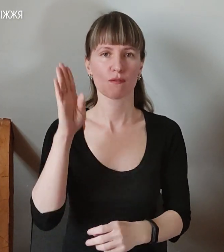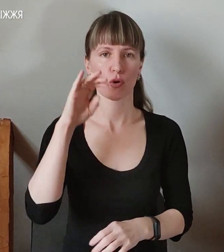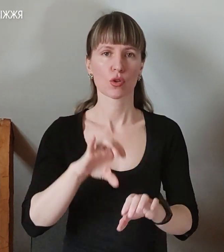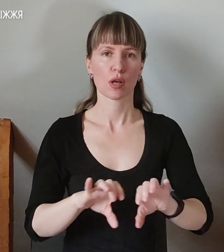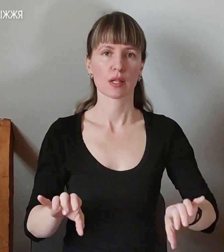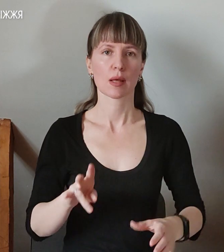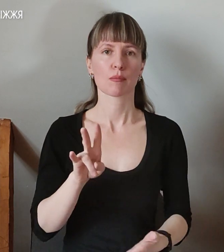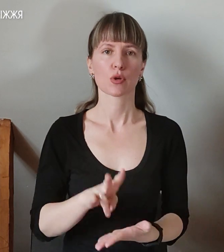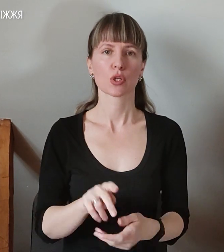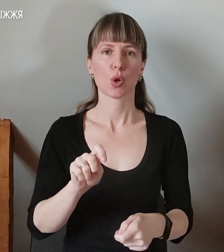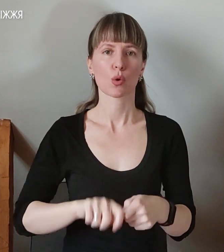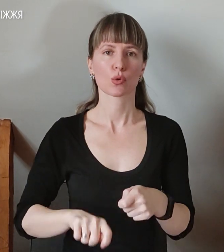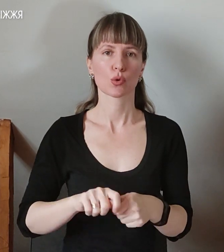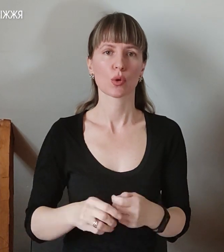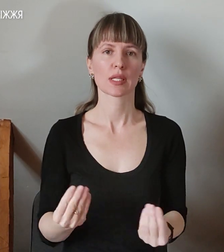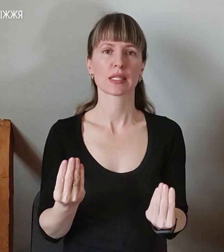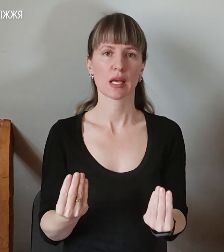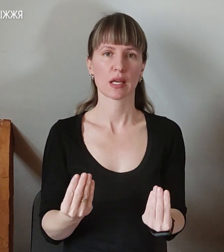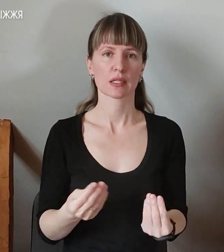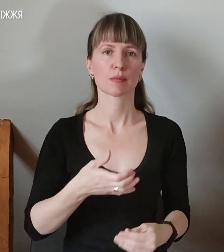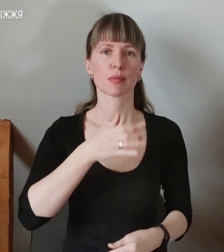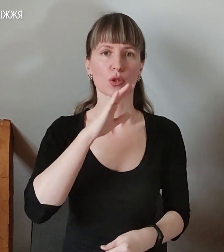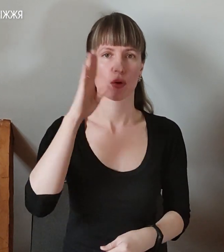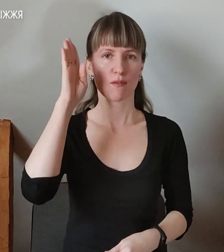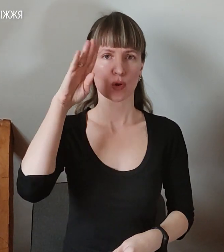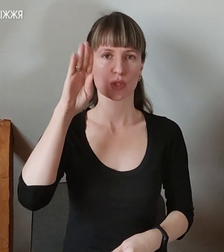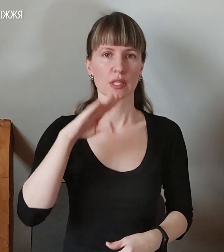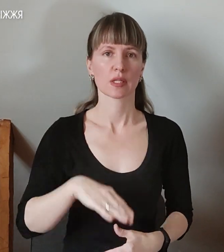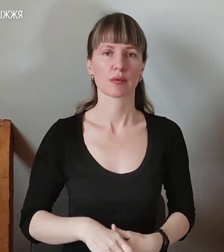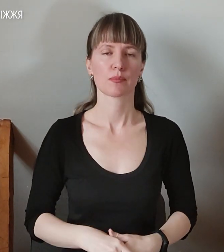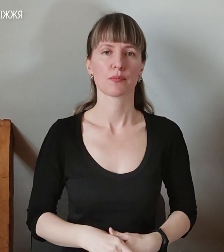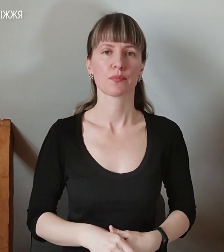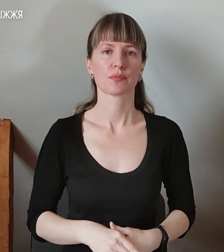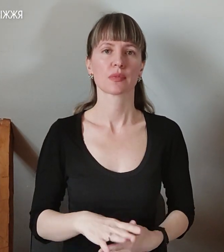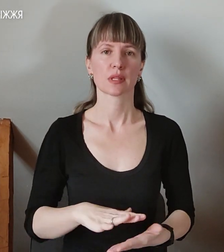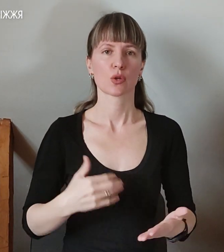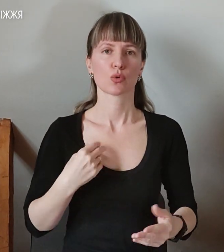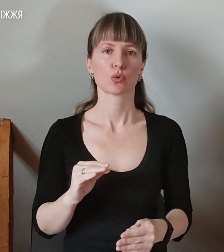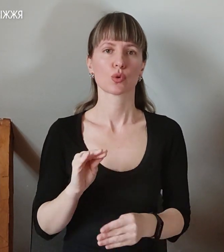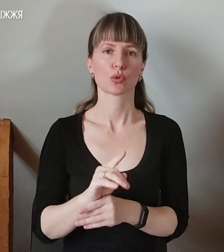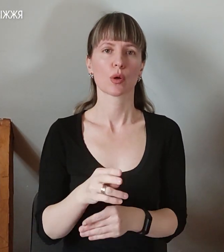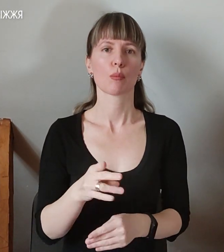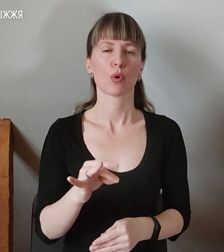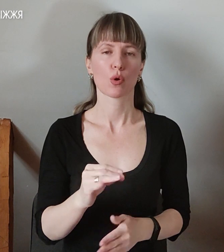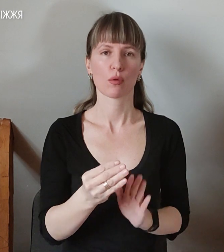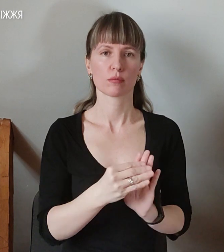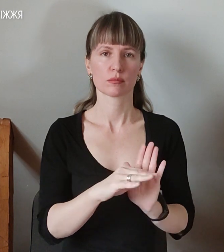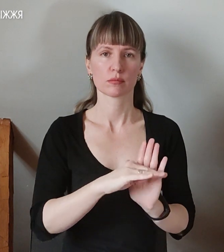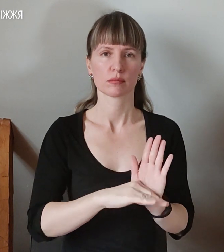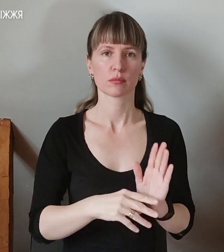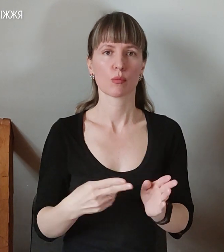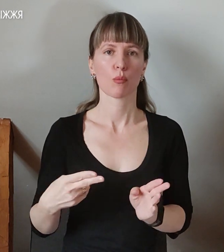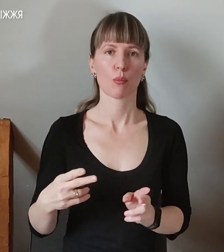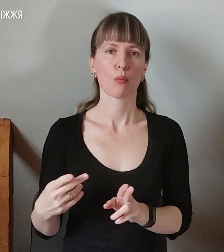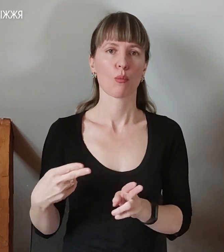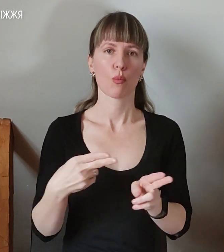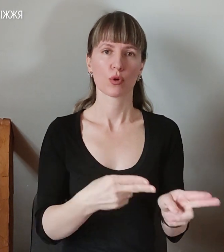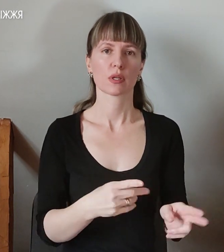постійно контролює якість спитної води. Далі хочу додати про розклад потягів, які курсують та допомагають